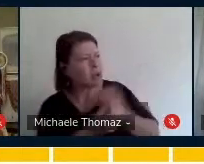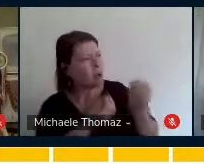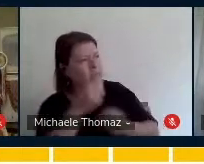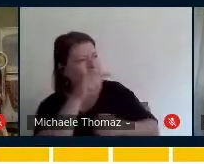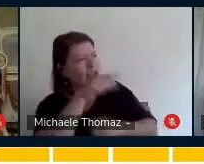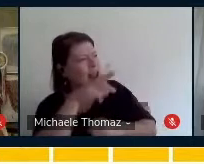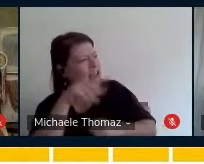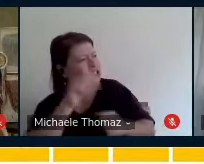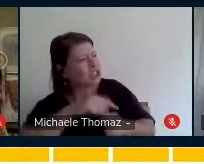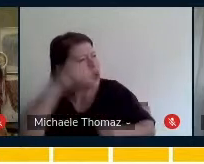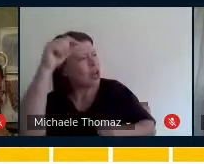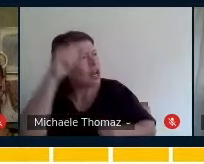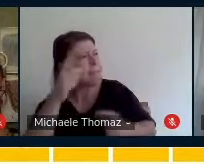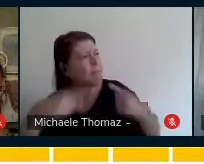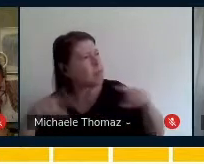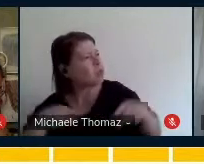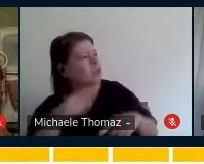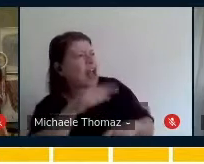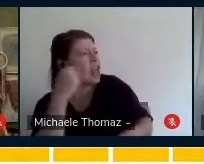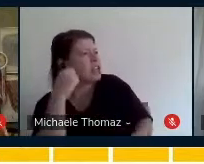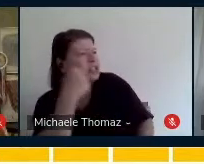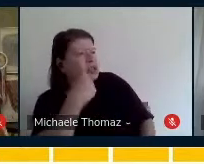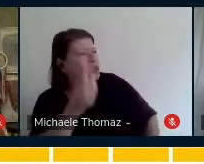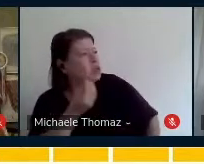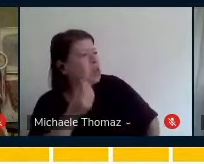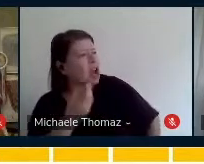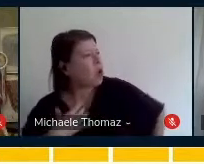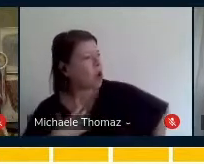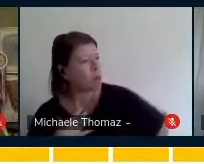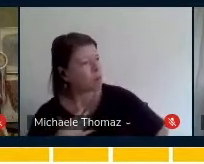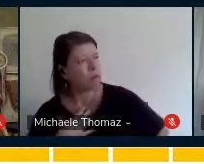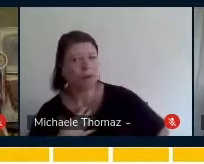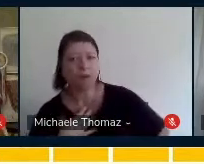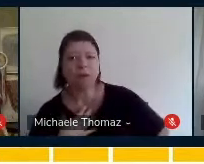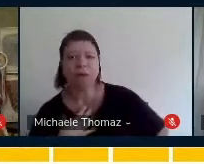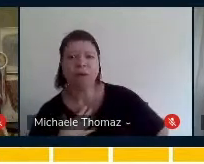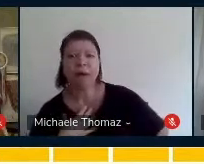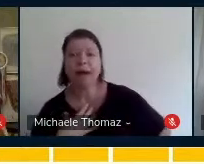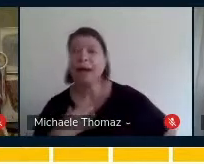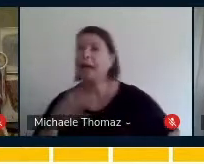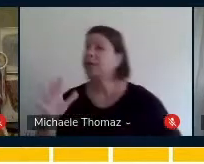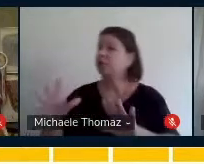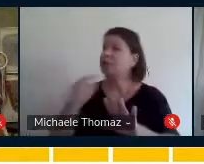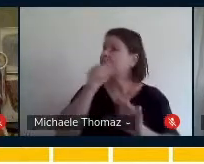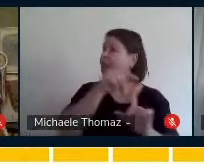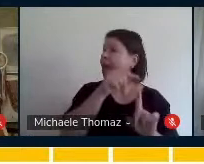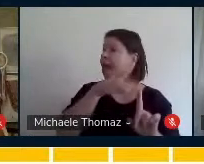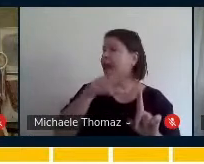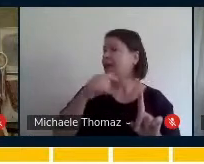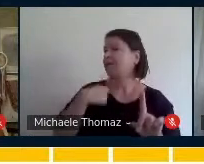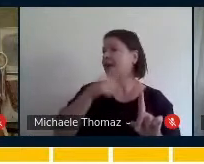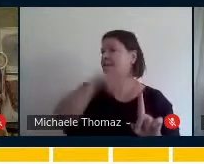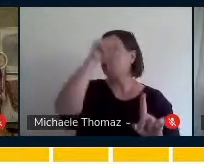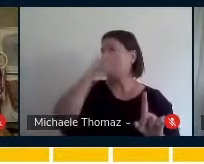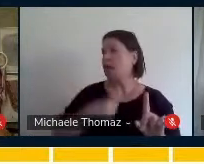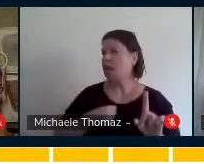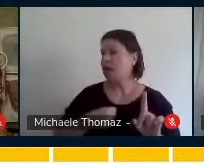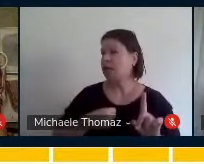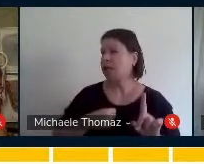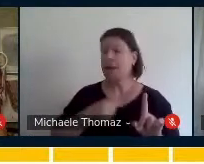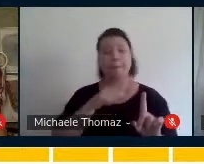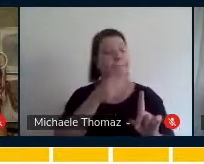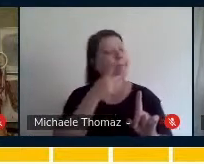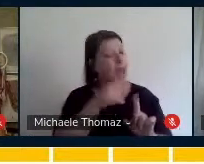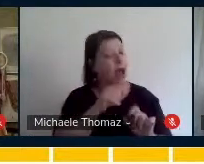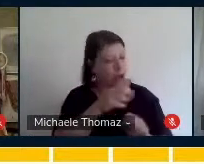Eu falei, gente, a Paula vai me falar se ela quer escolher ou não uma música. E aí eu falei para a Paula, a